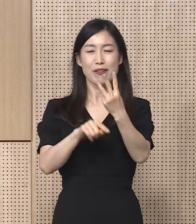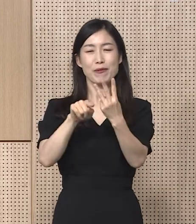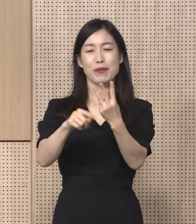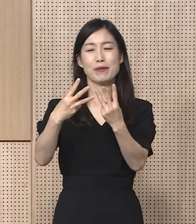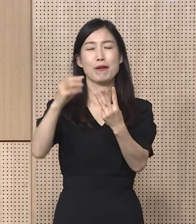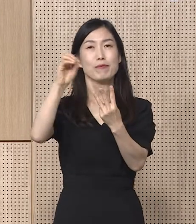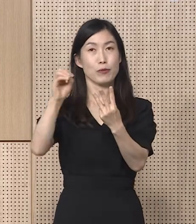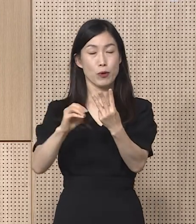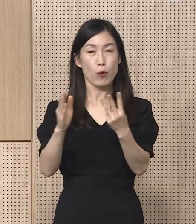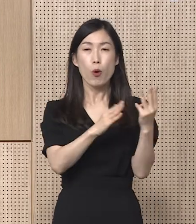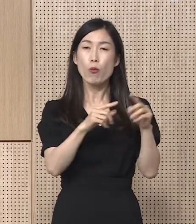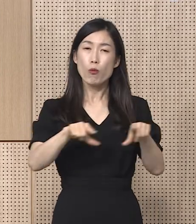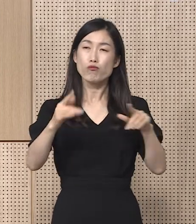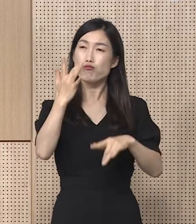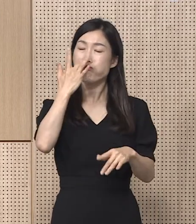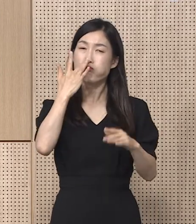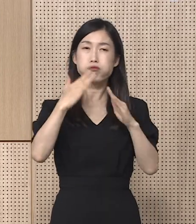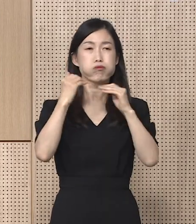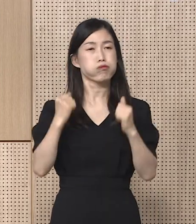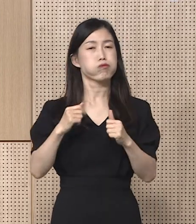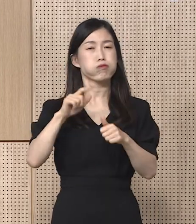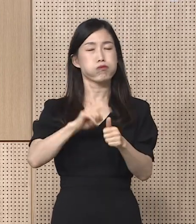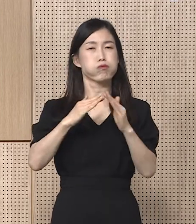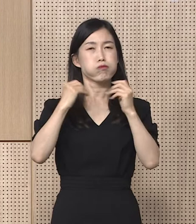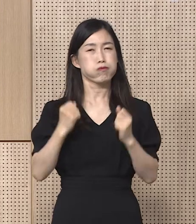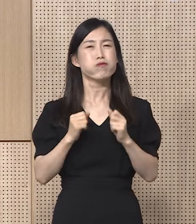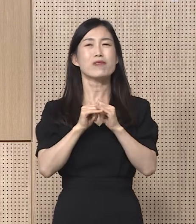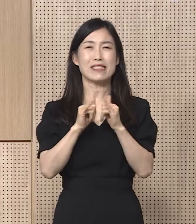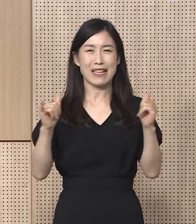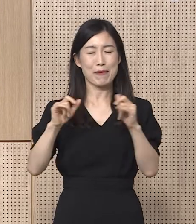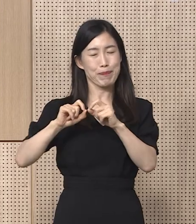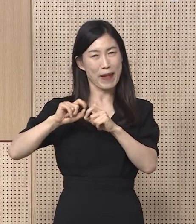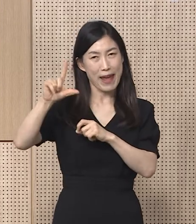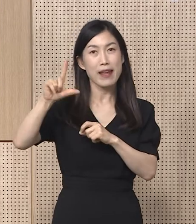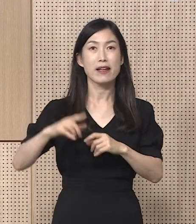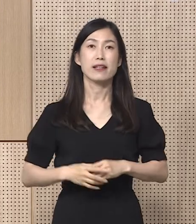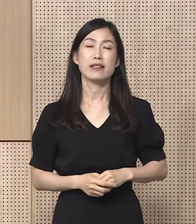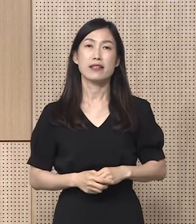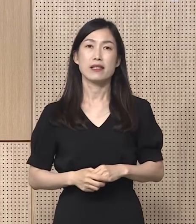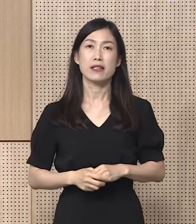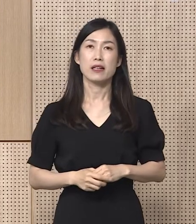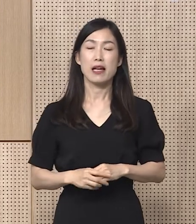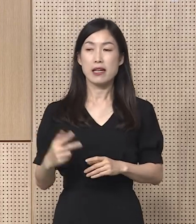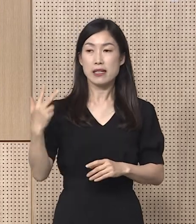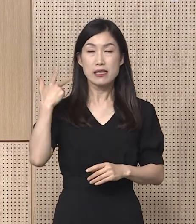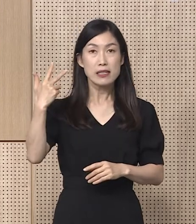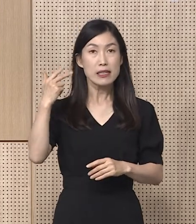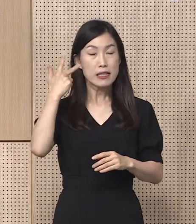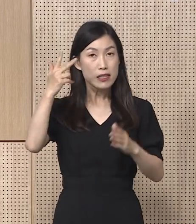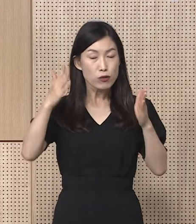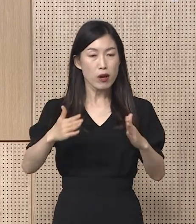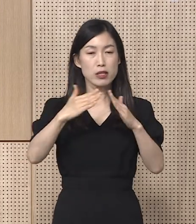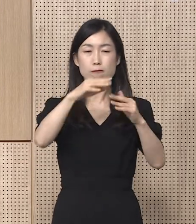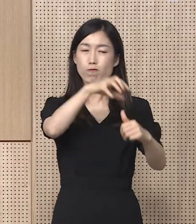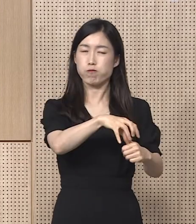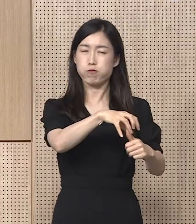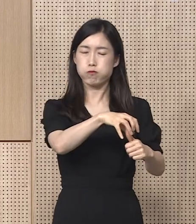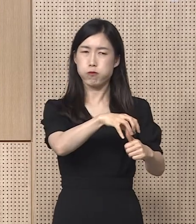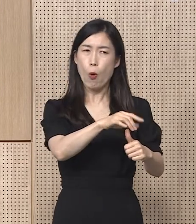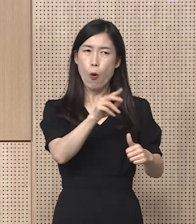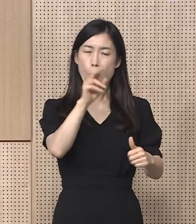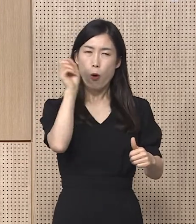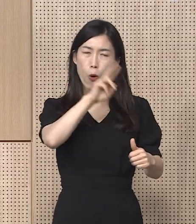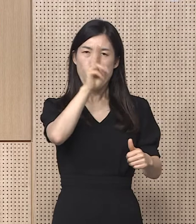일반관리군은 2만 2,257명입니다. 지난 한 주 동안 재택치료 중에 병원으로